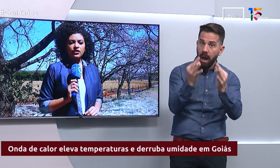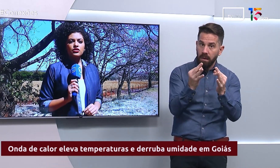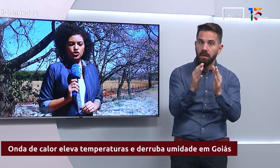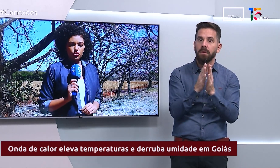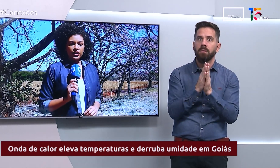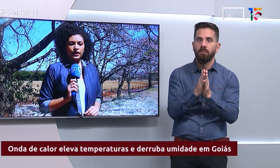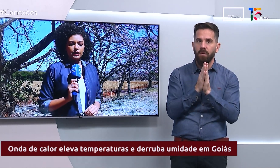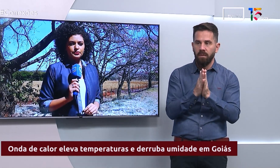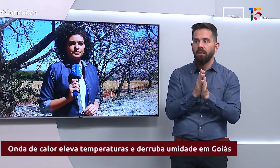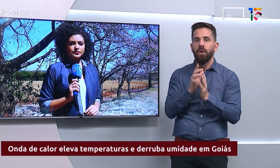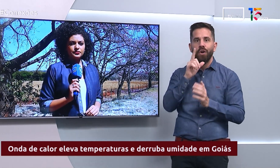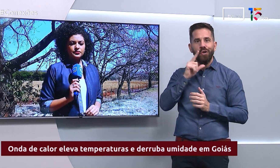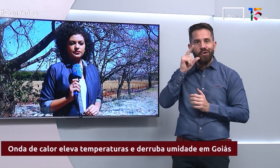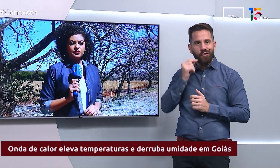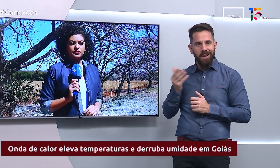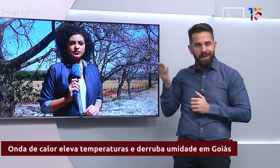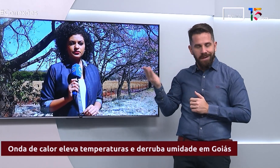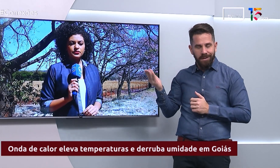Oliveira, de Goiânia.